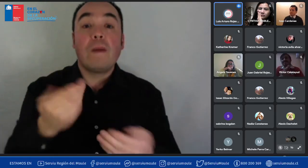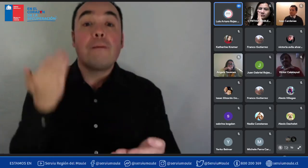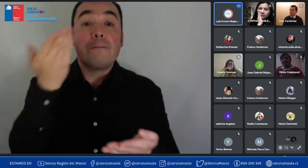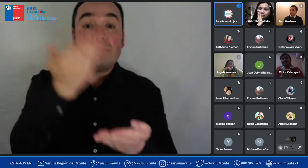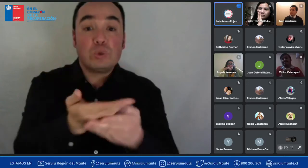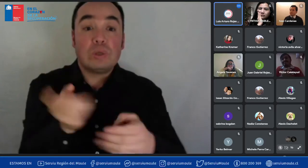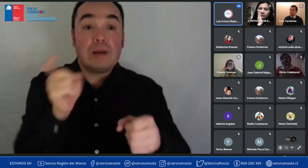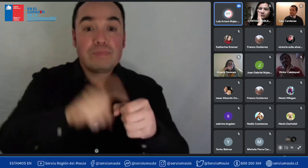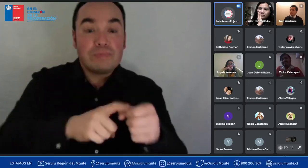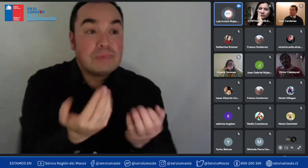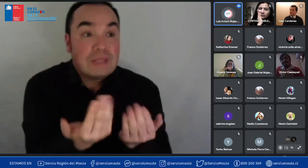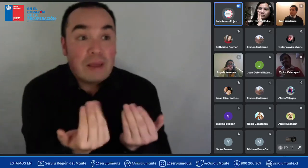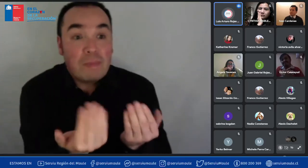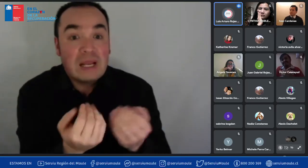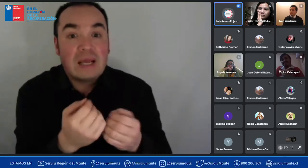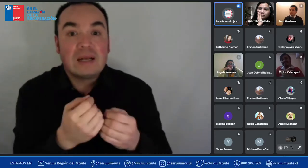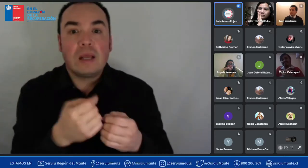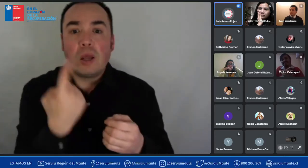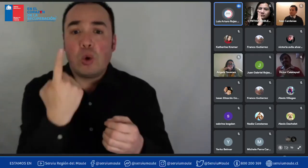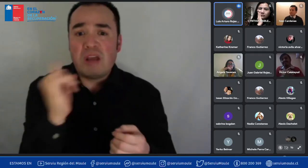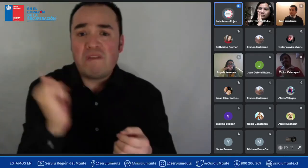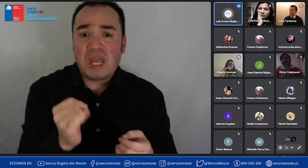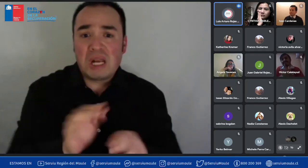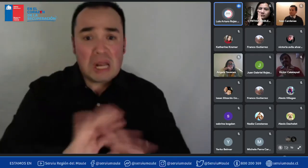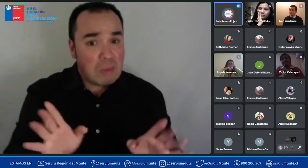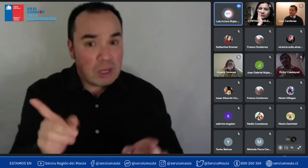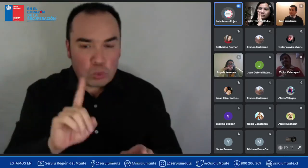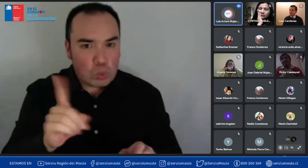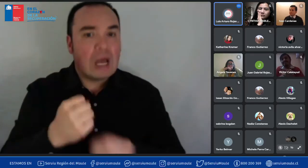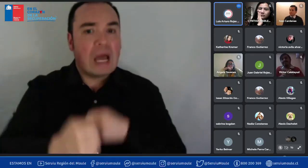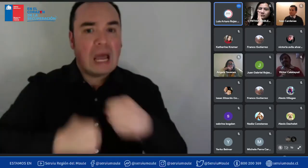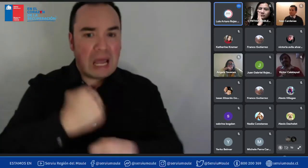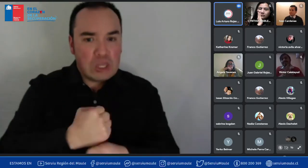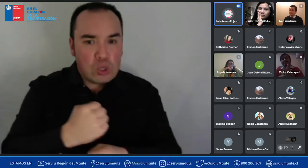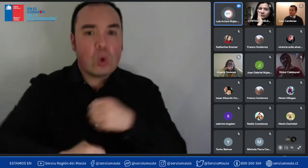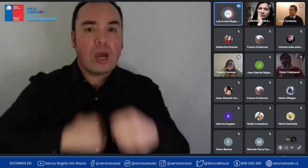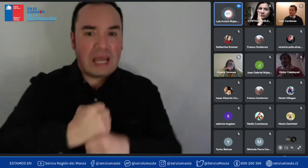procesos de postulación vamos a finalizar si Dios quiere con